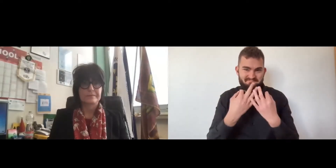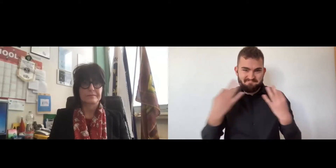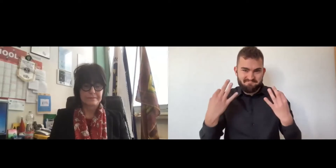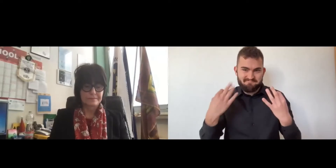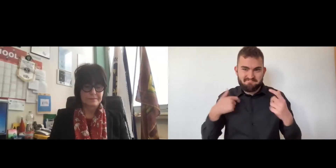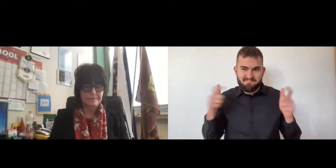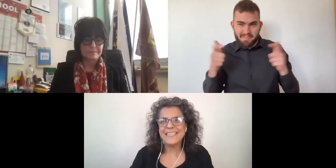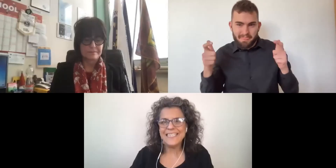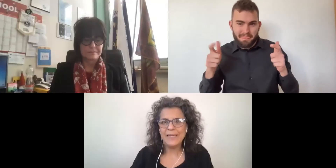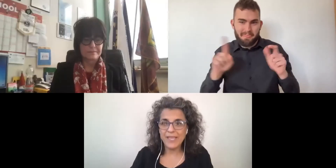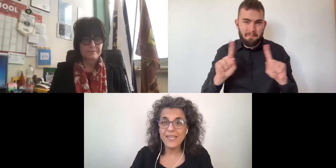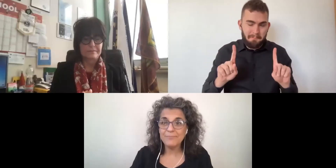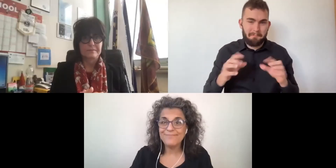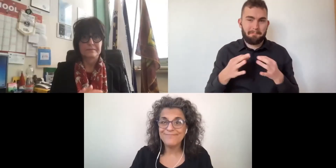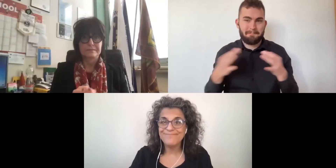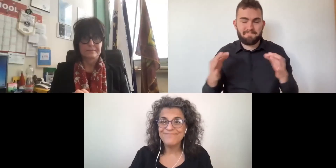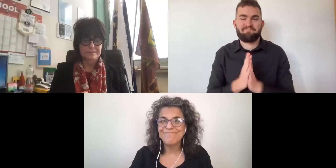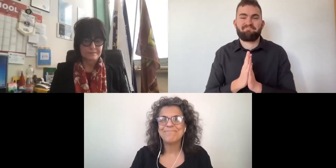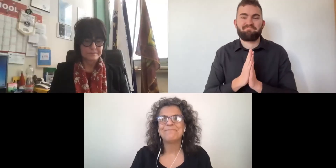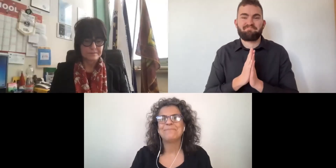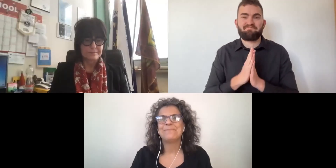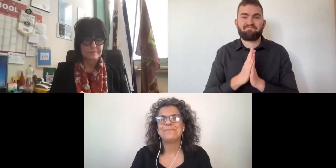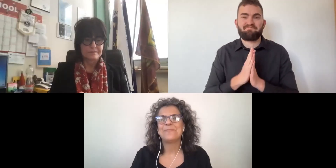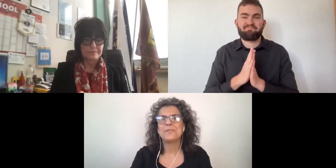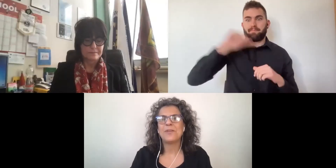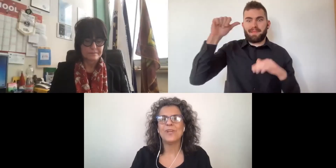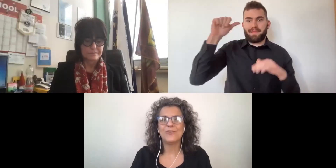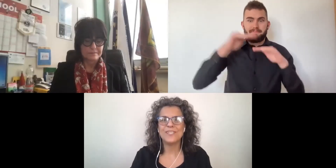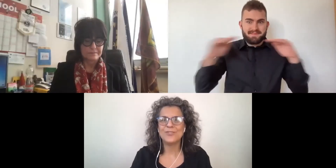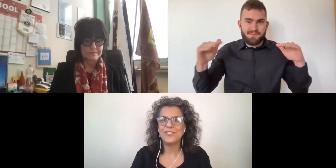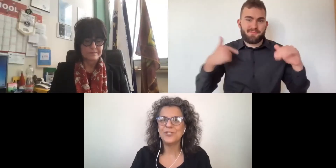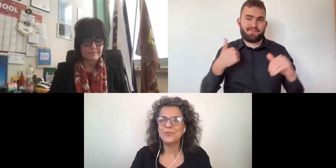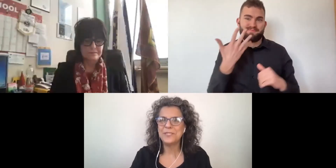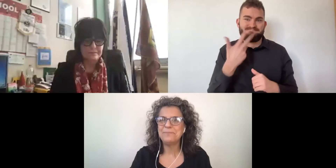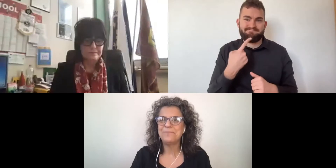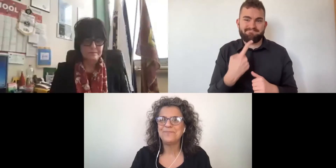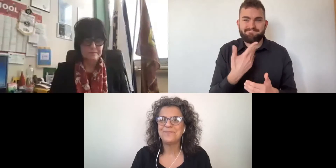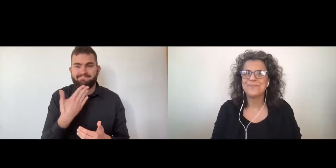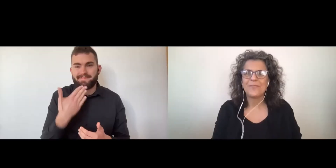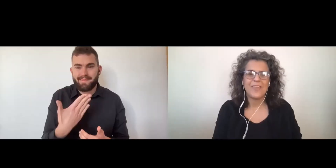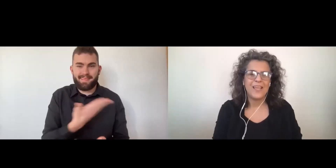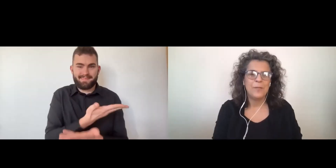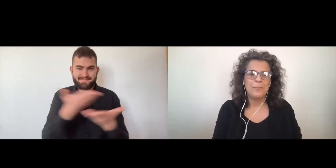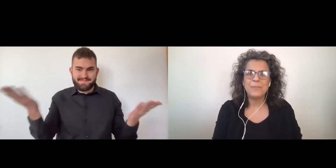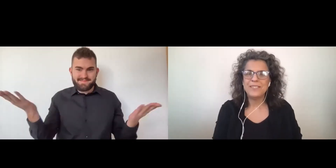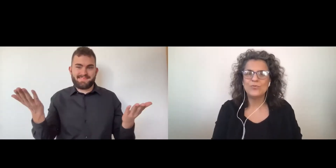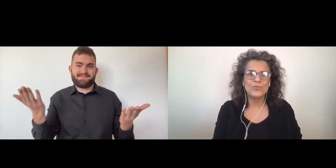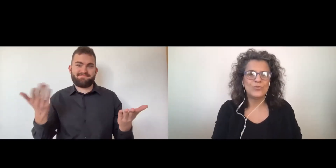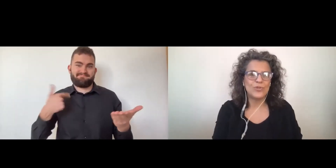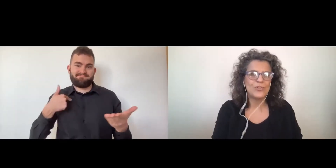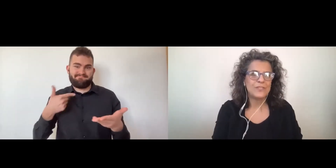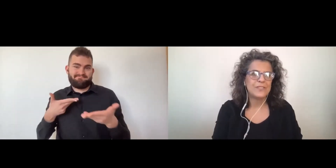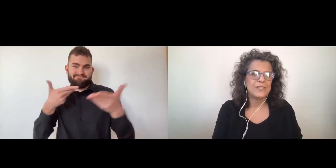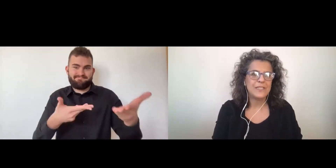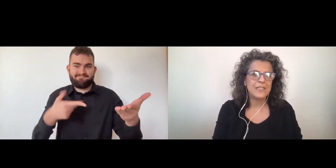Spero che mi vediate bene. Spero che la connessione ci aiuti. Prima di